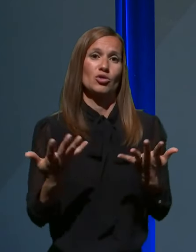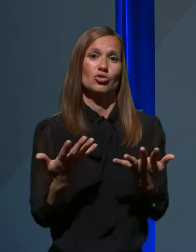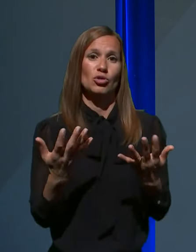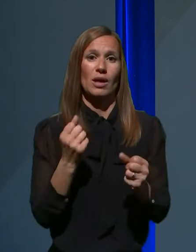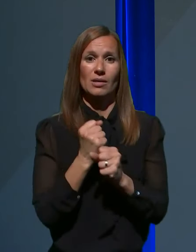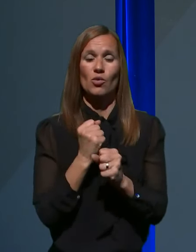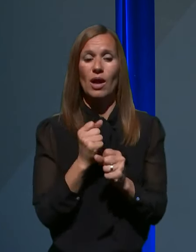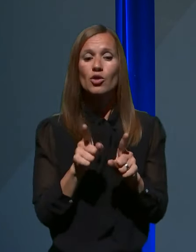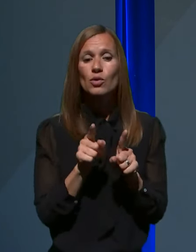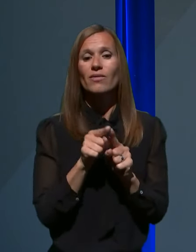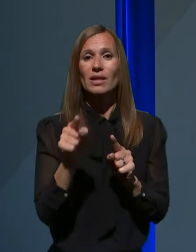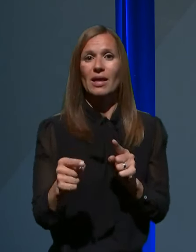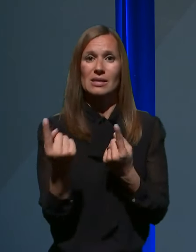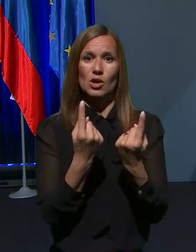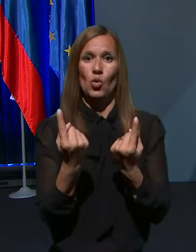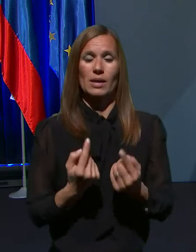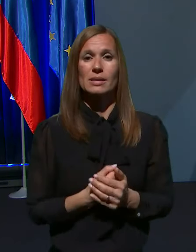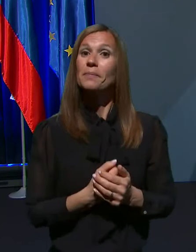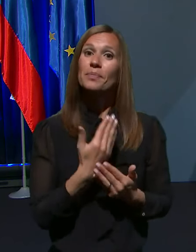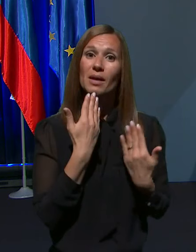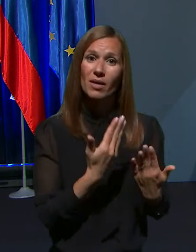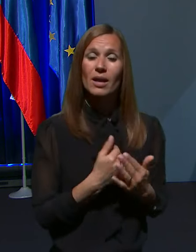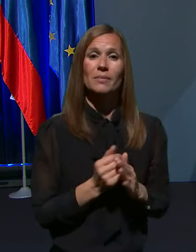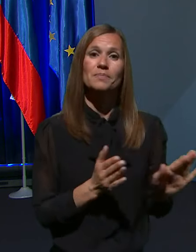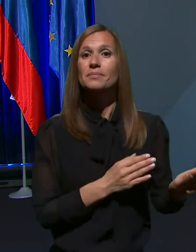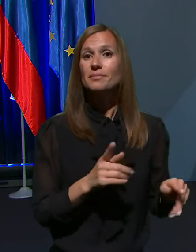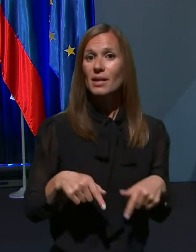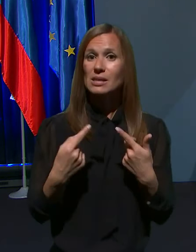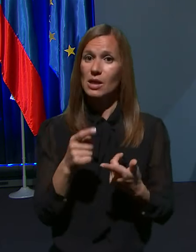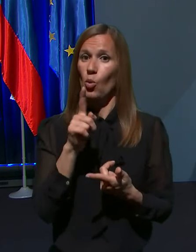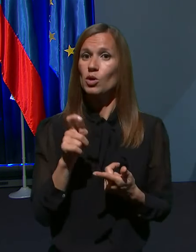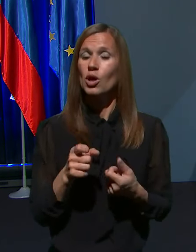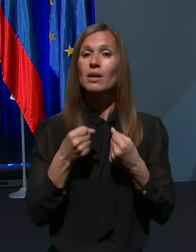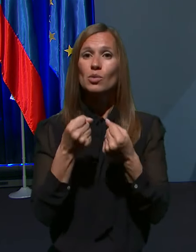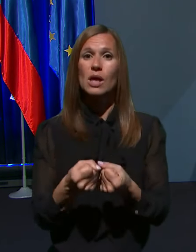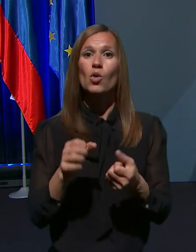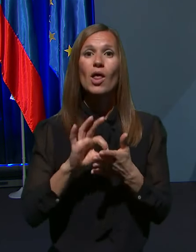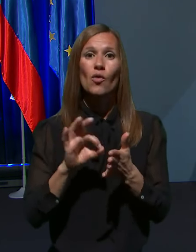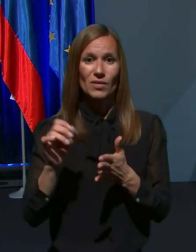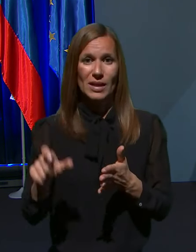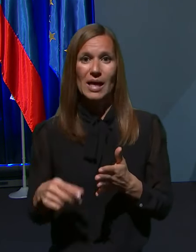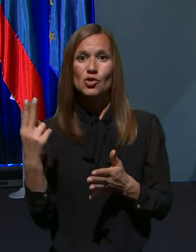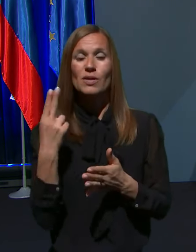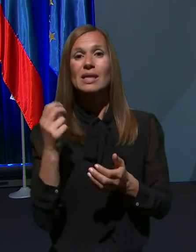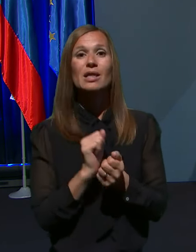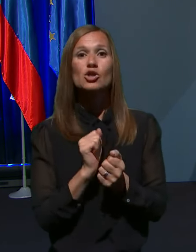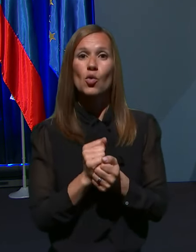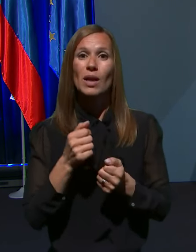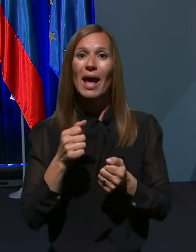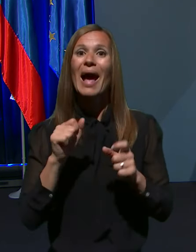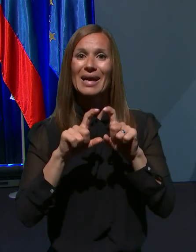takšni situaciji. Hvala lepa. Naslednje vprašanje zastavlja novinar Slovenske tiskovne agencije